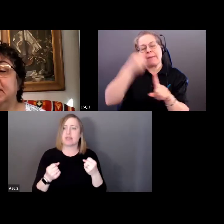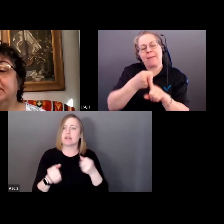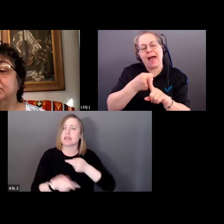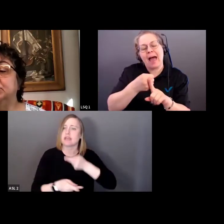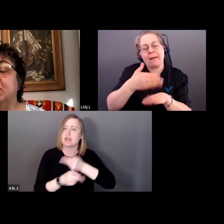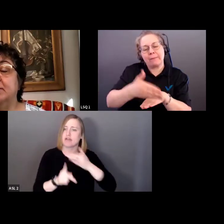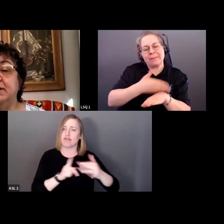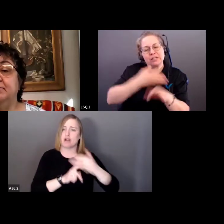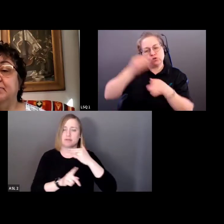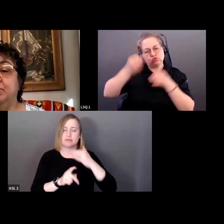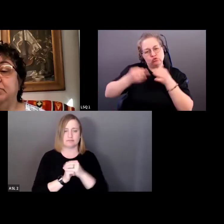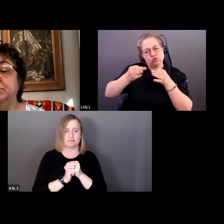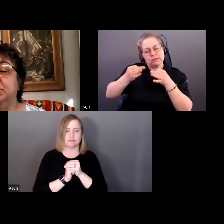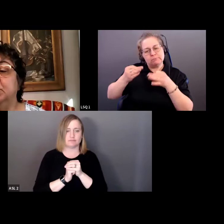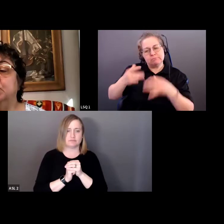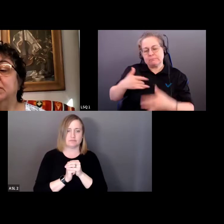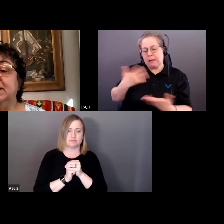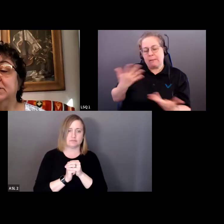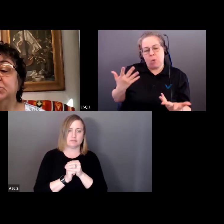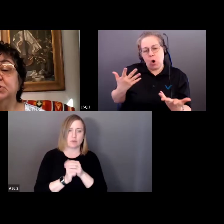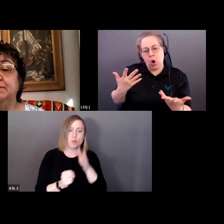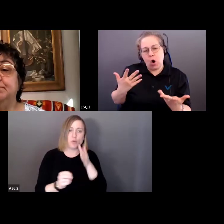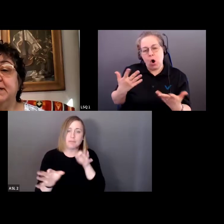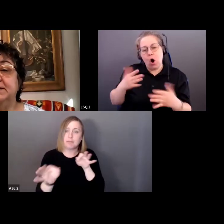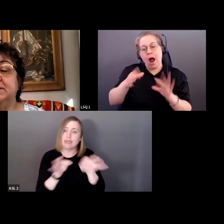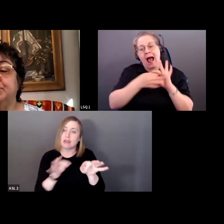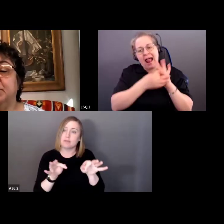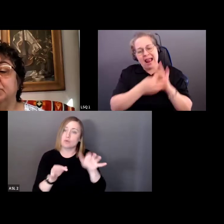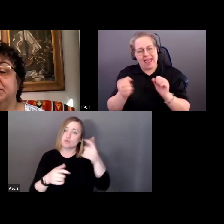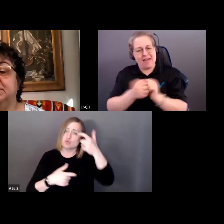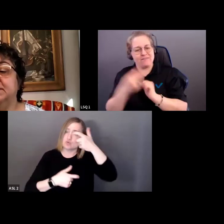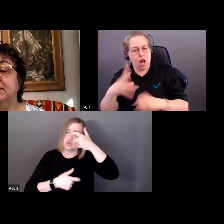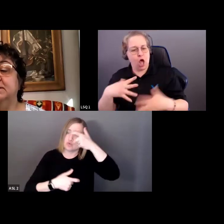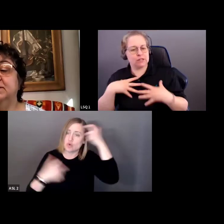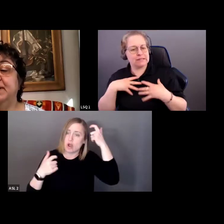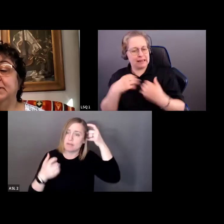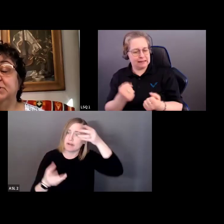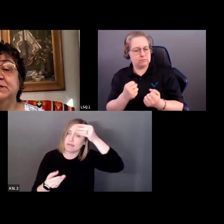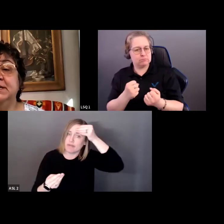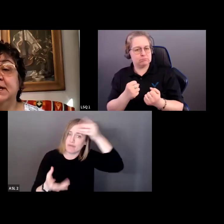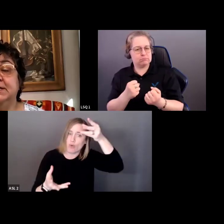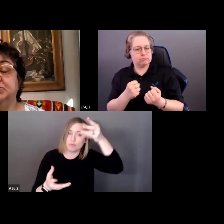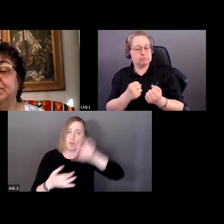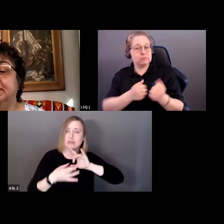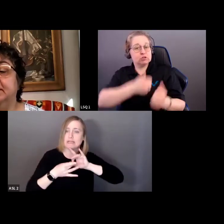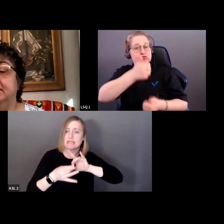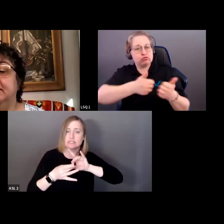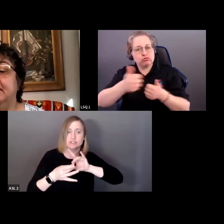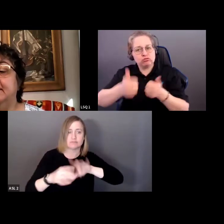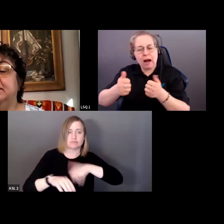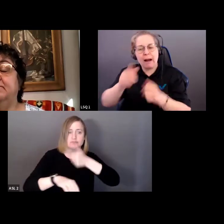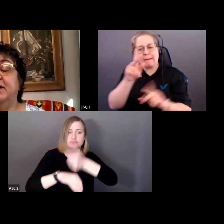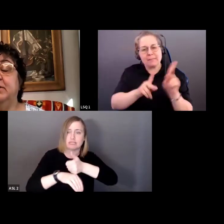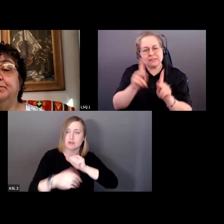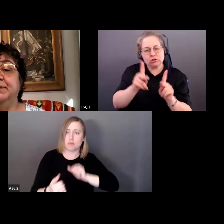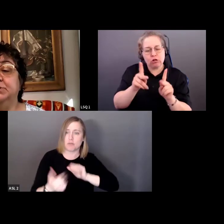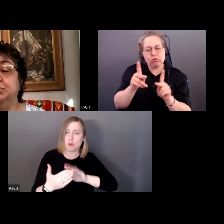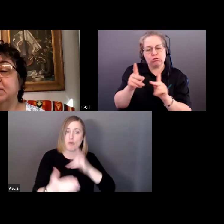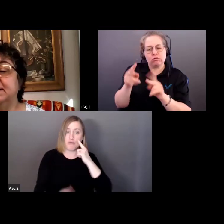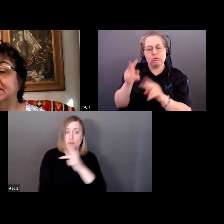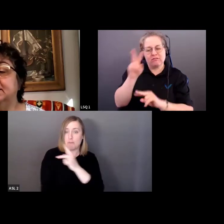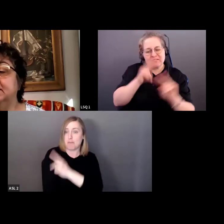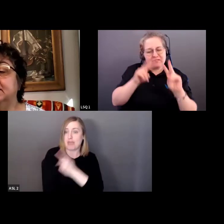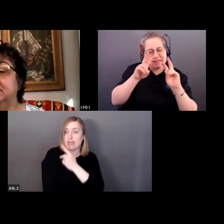de soins de santé. Les participants découvriront des approches d'engagement des patients fondées sur les traumatismes